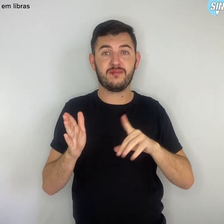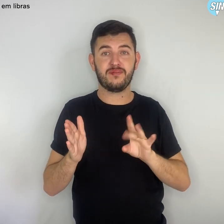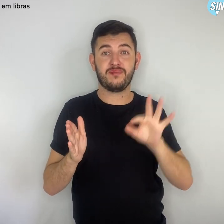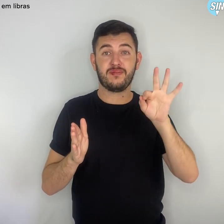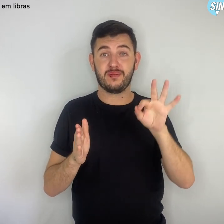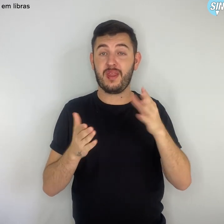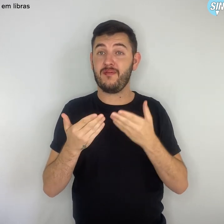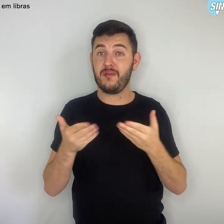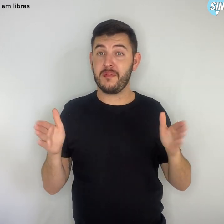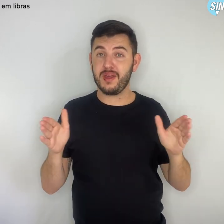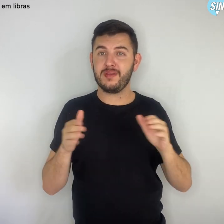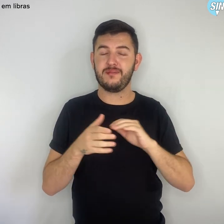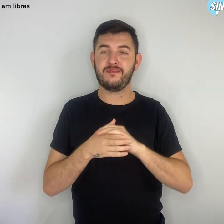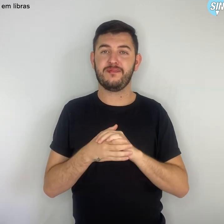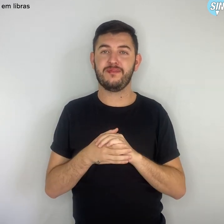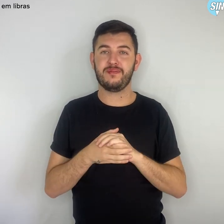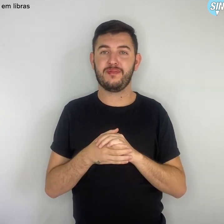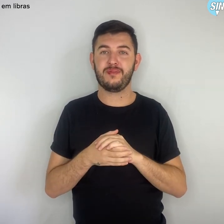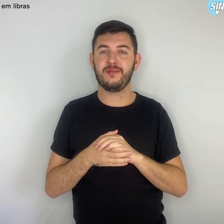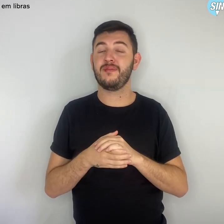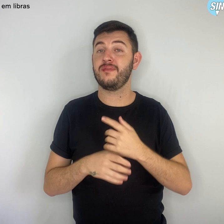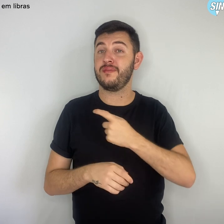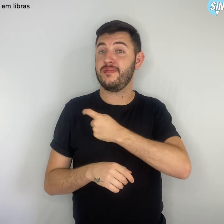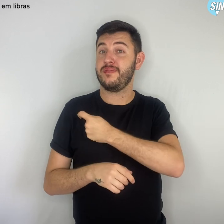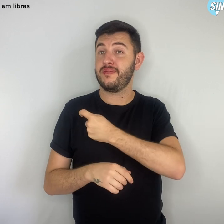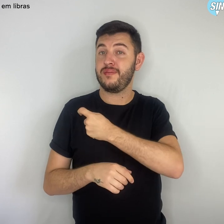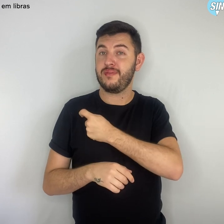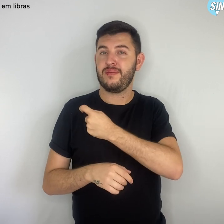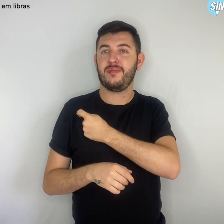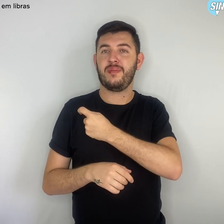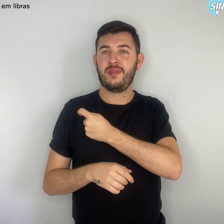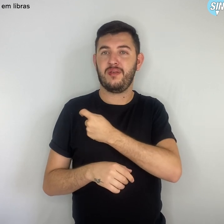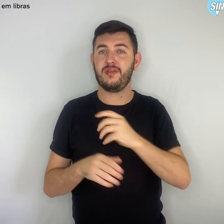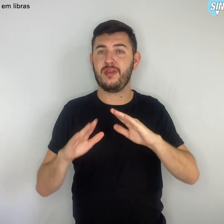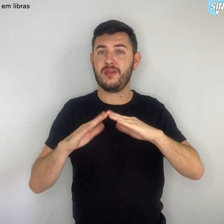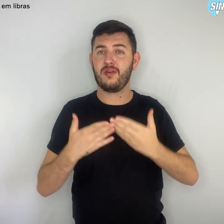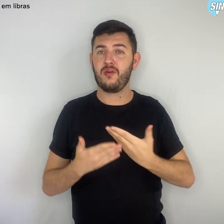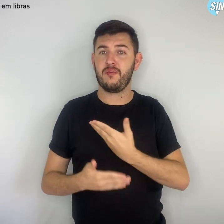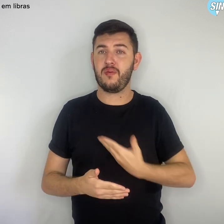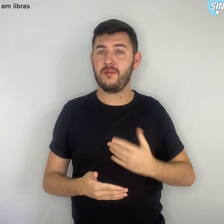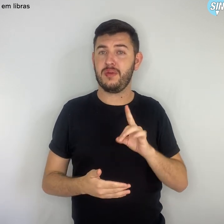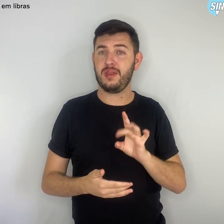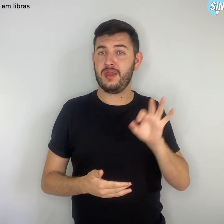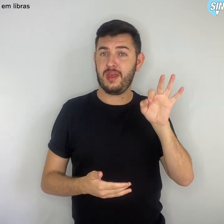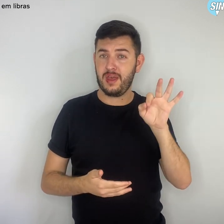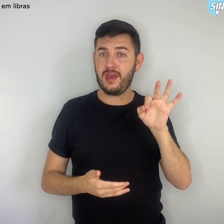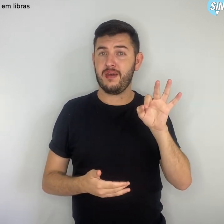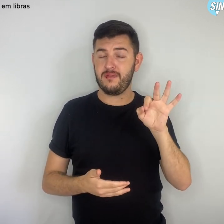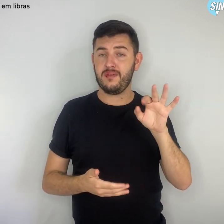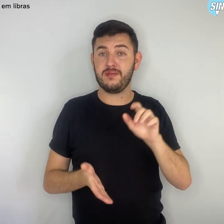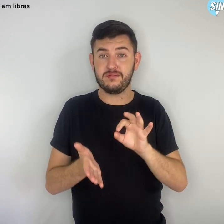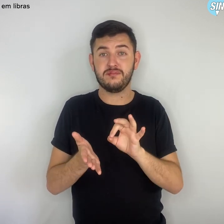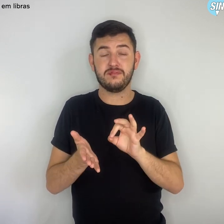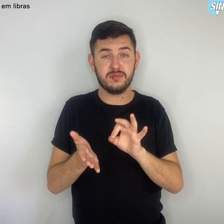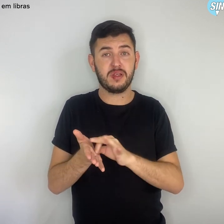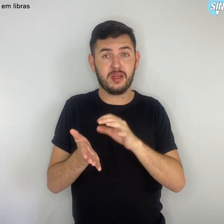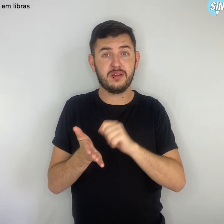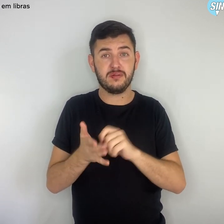escolas públicas do Distrito Federal já podem se inscrever no 14º concurso de redação e